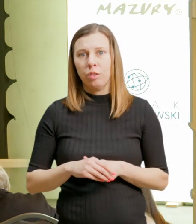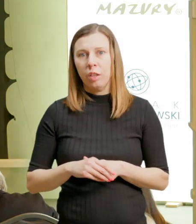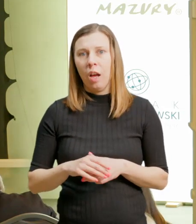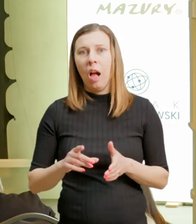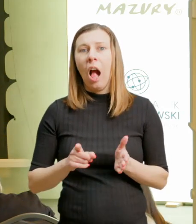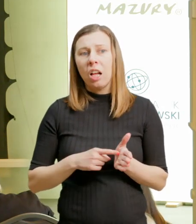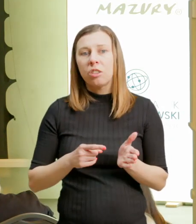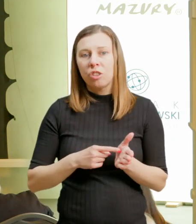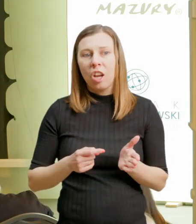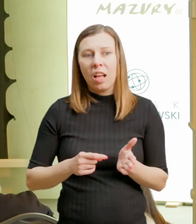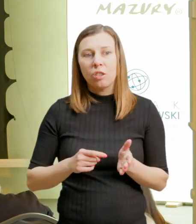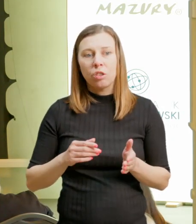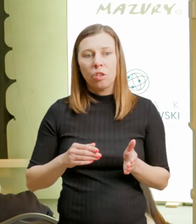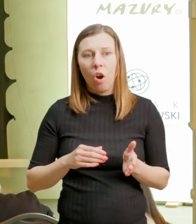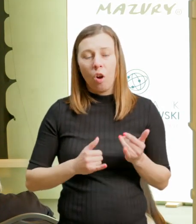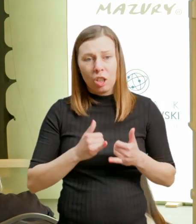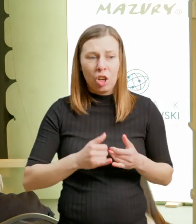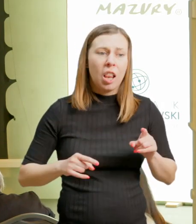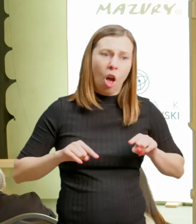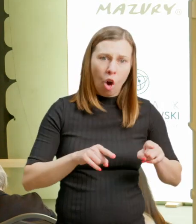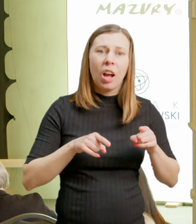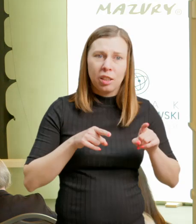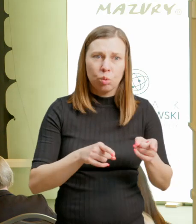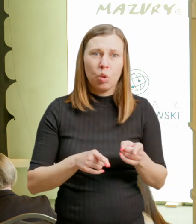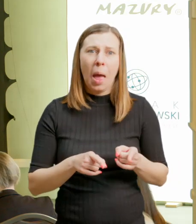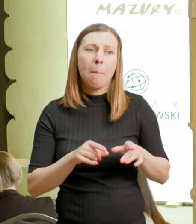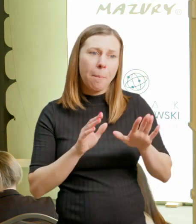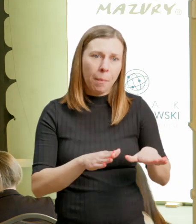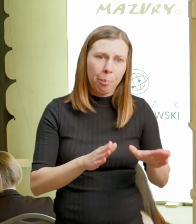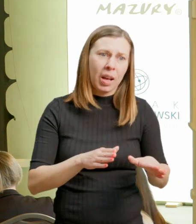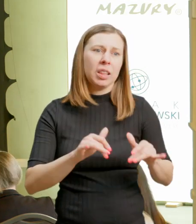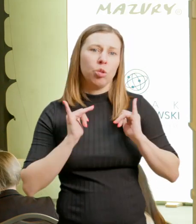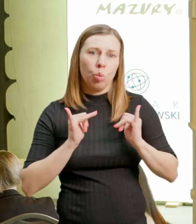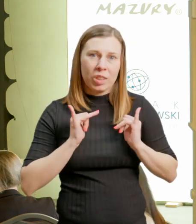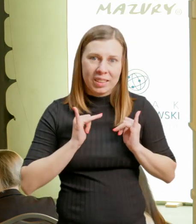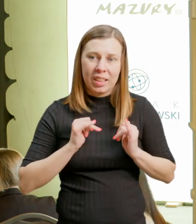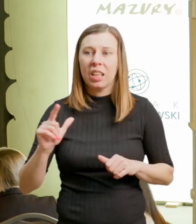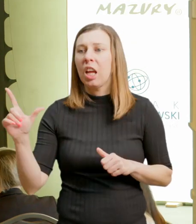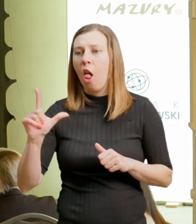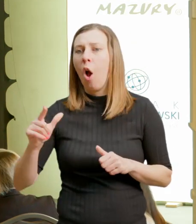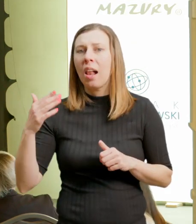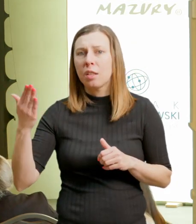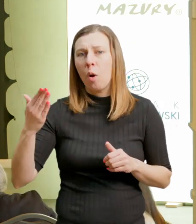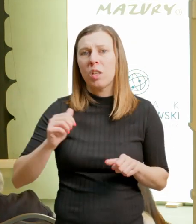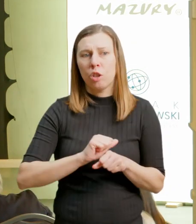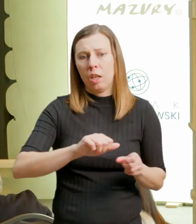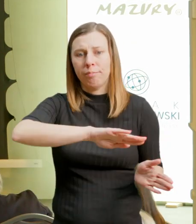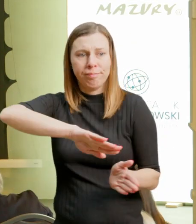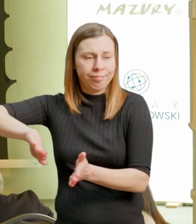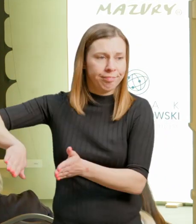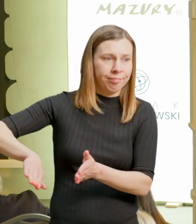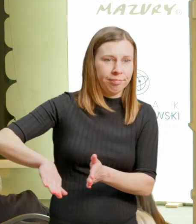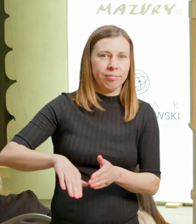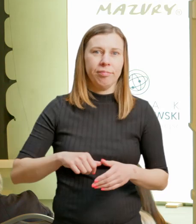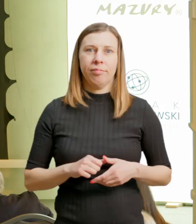organizowania turystyki, budowania nowych, olbrzymich obiektów turystycznych. No i wcześniej